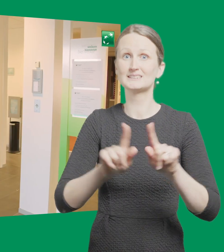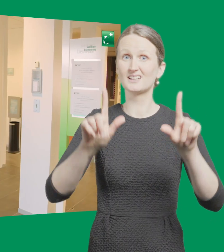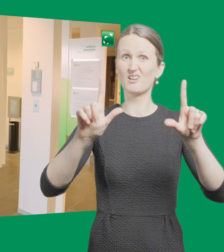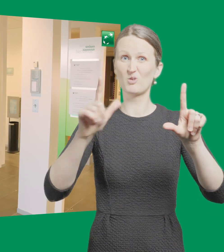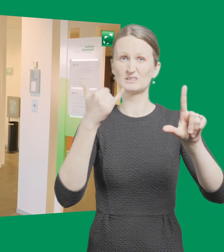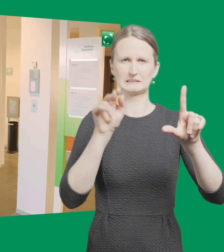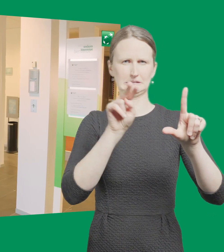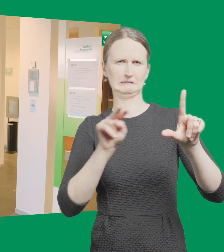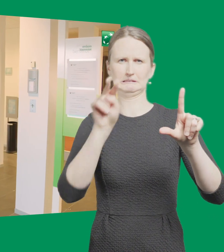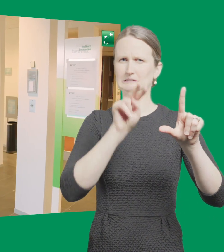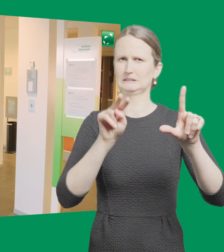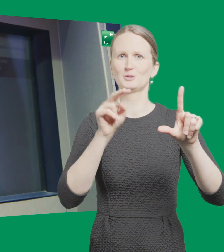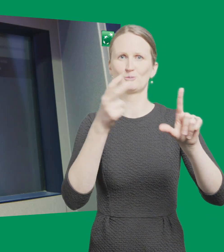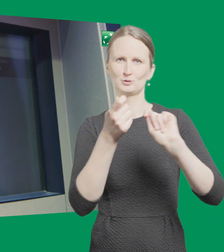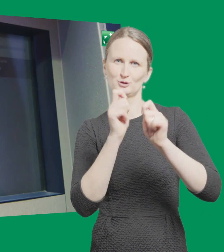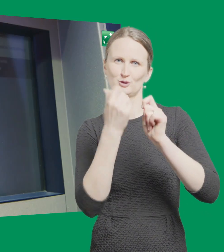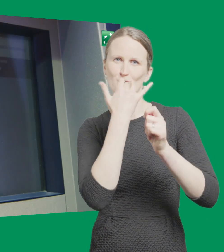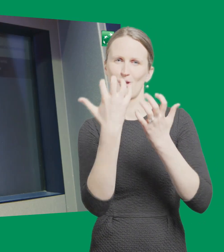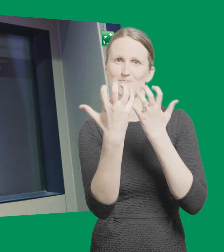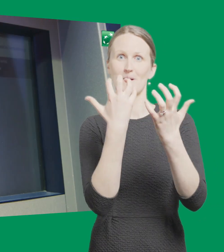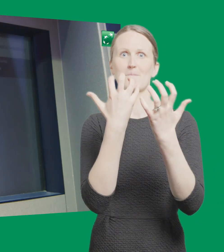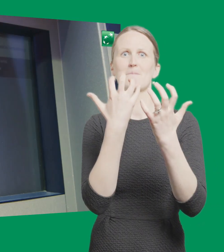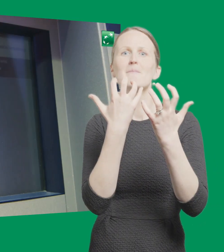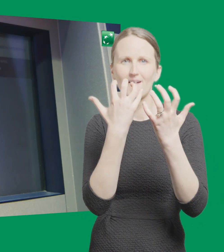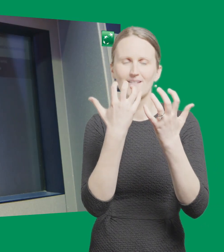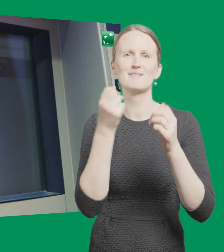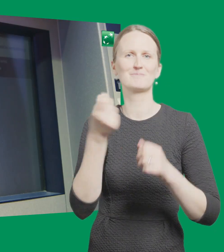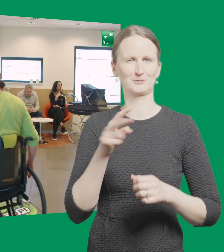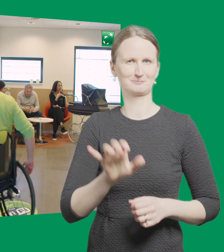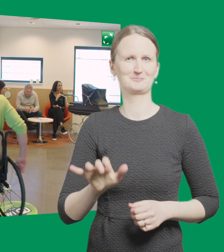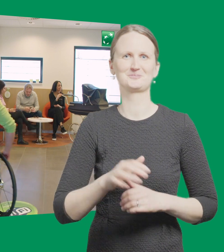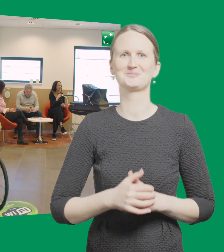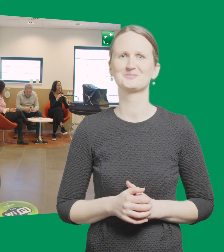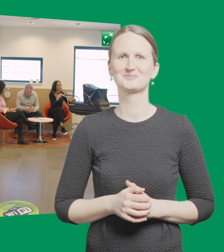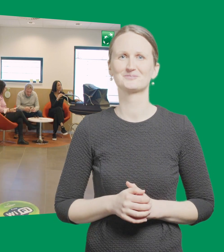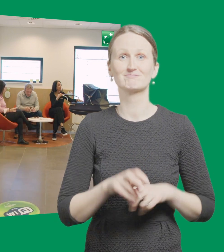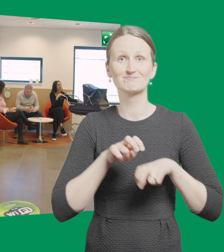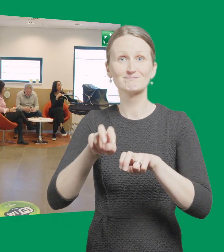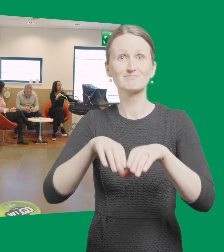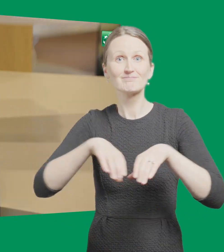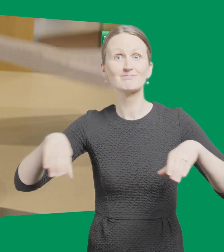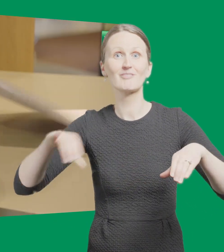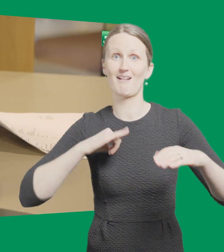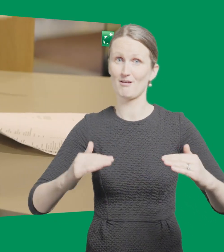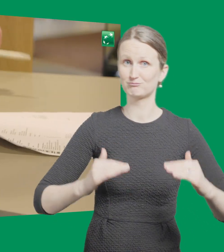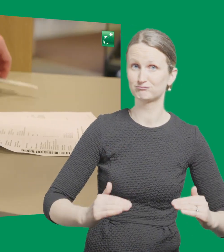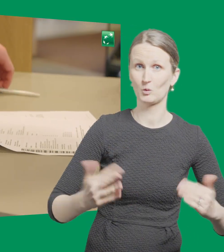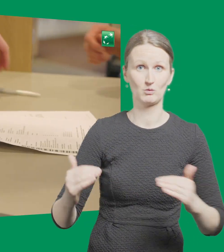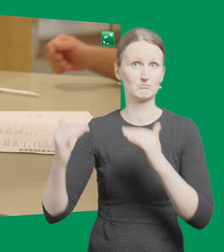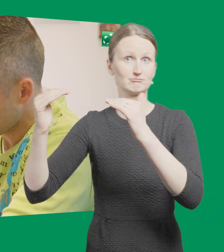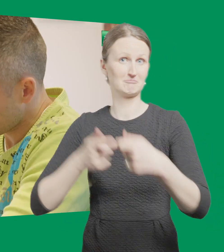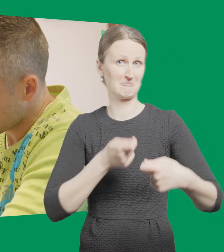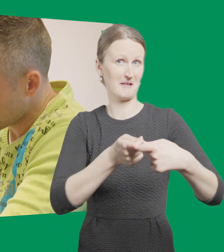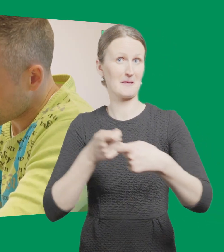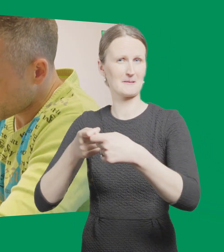est-il difficilement lisible ? Le choix de la couleur de l'écran peut alors facilement être adapté. Nos guichets sont assez hauts ou bas pour